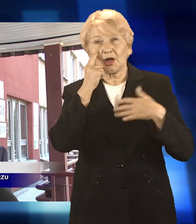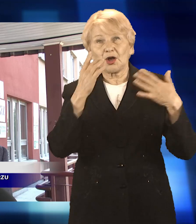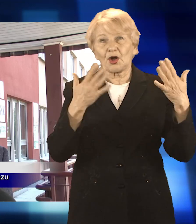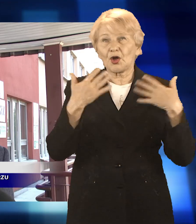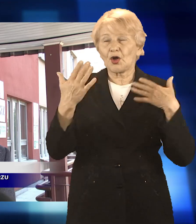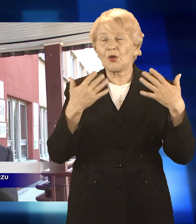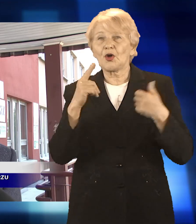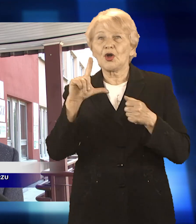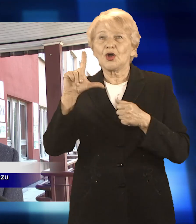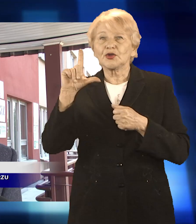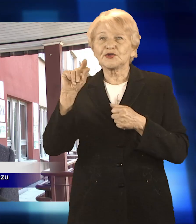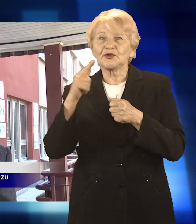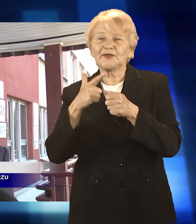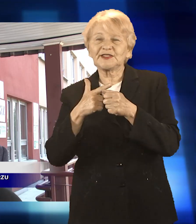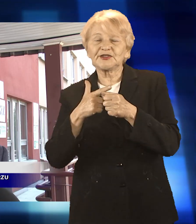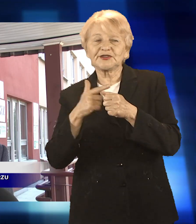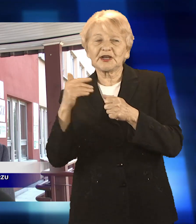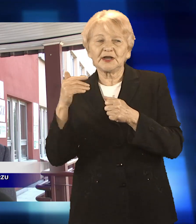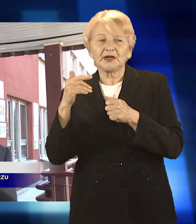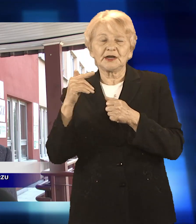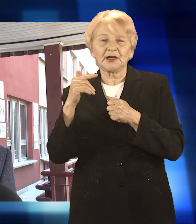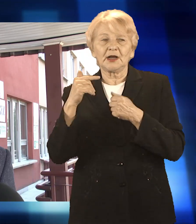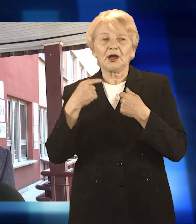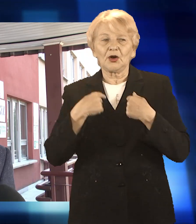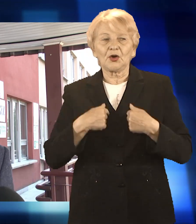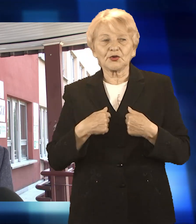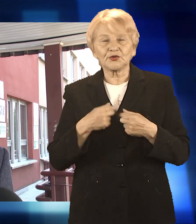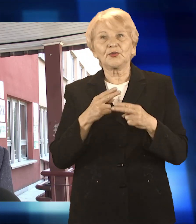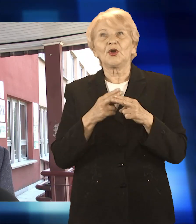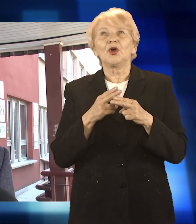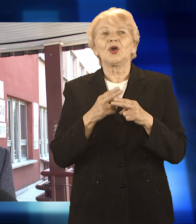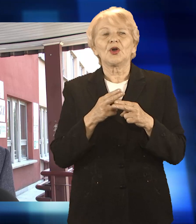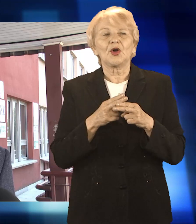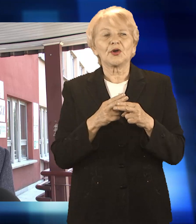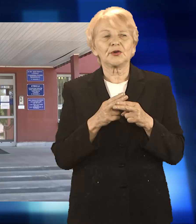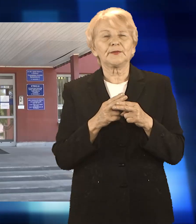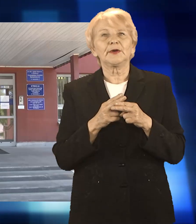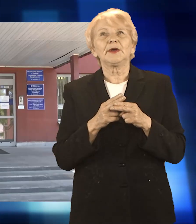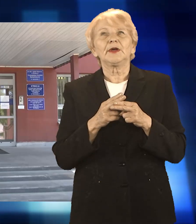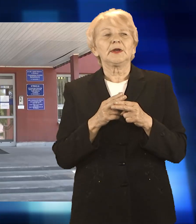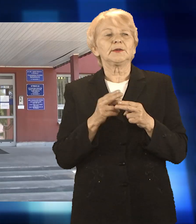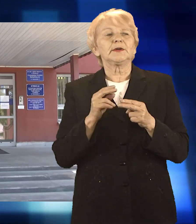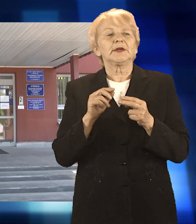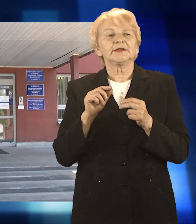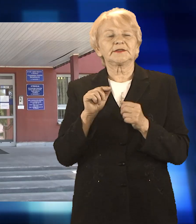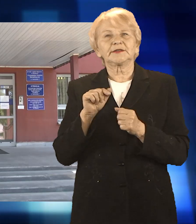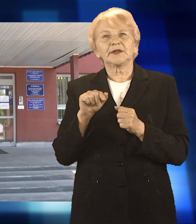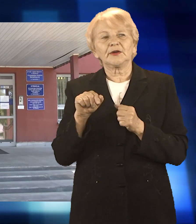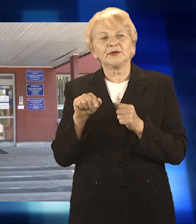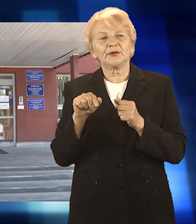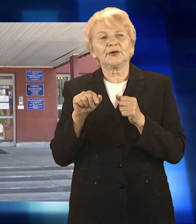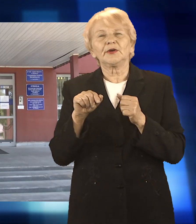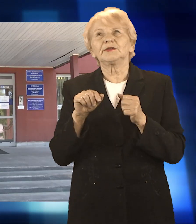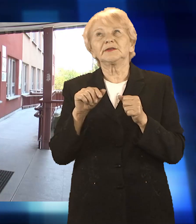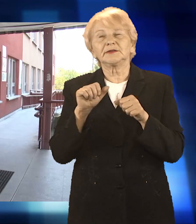też 7 osób na oicie, to wiadomo, że stan nie jest lekki. Także stany są różne, ale w większości są to